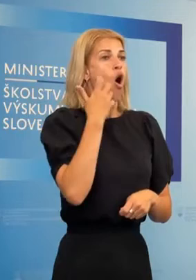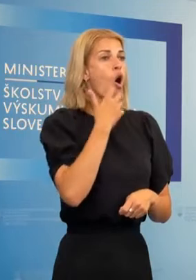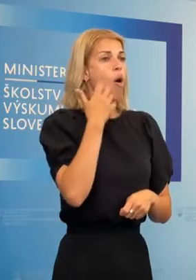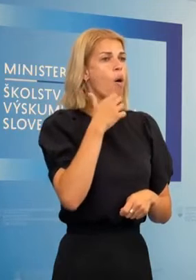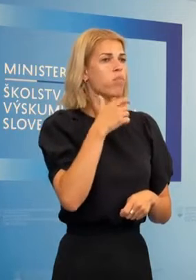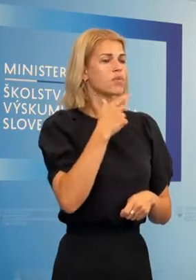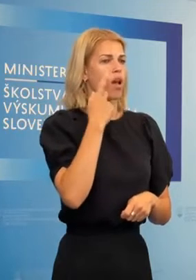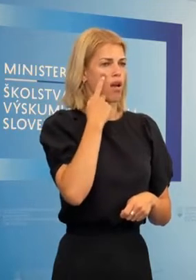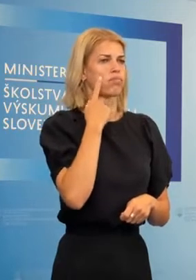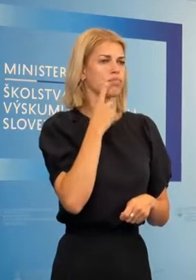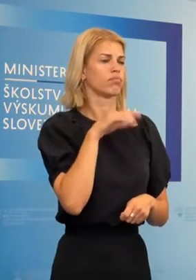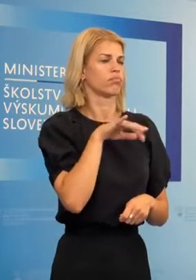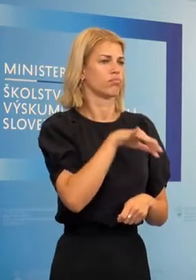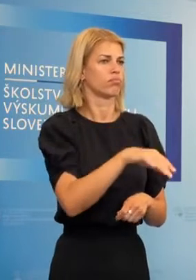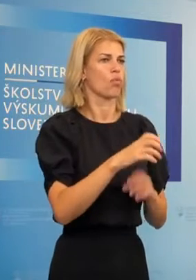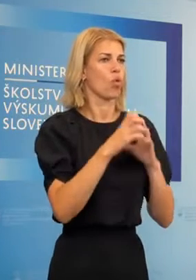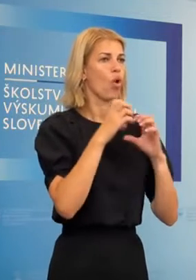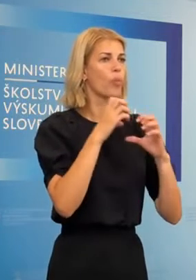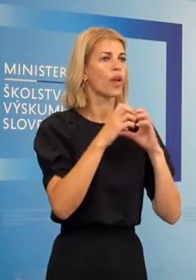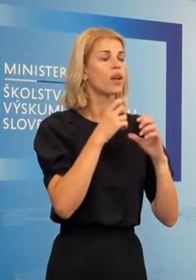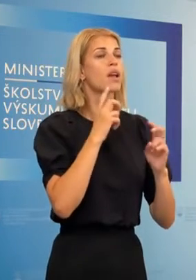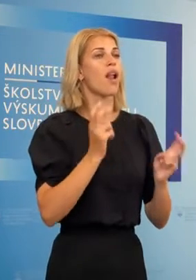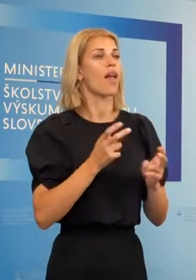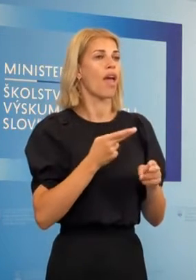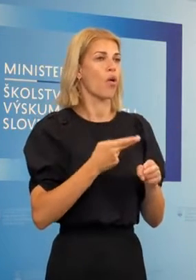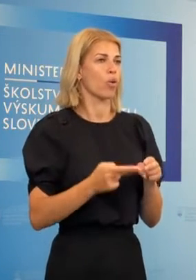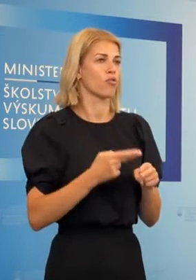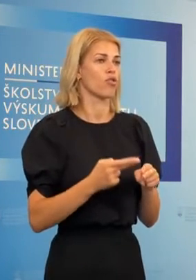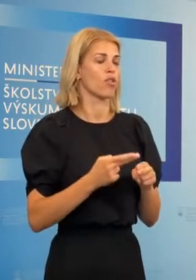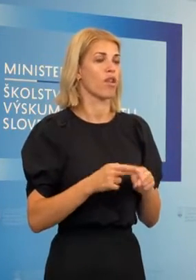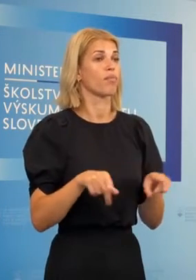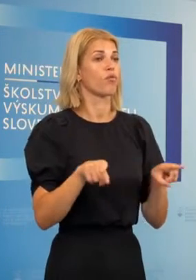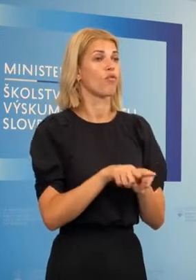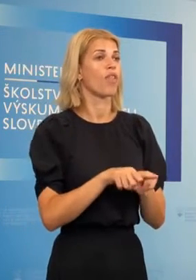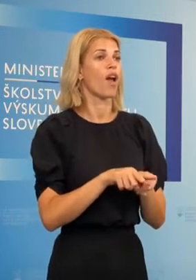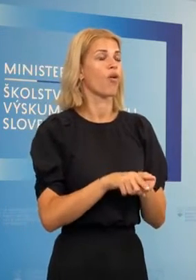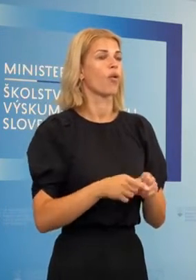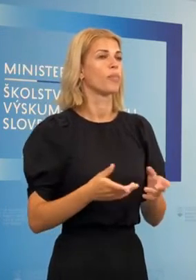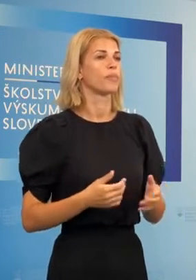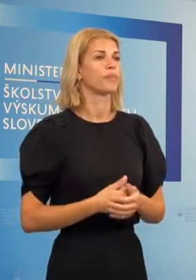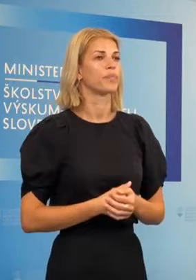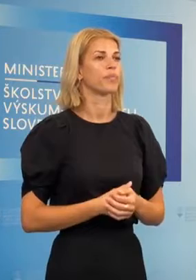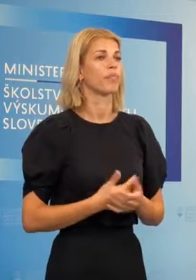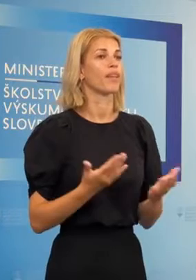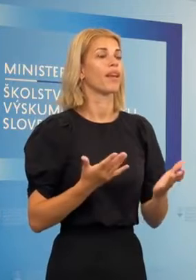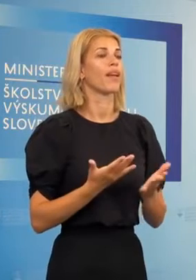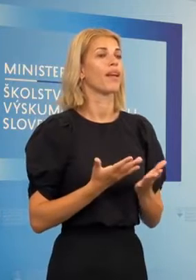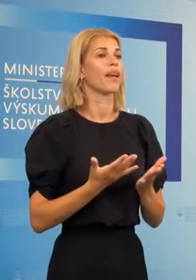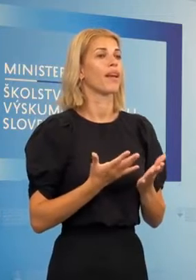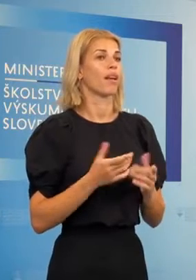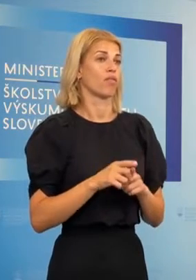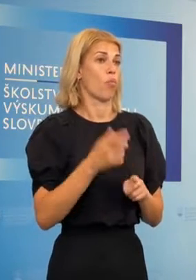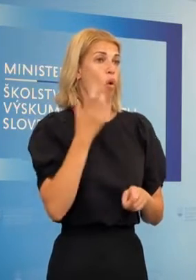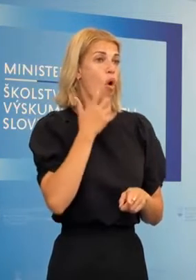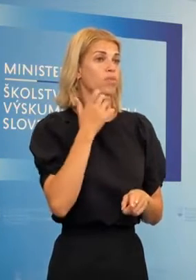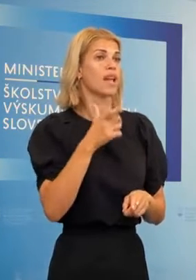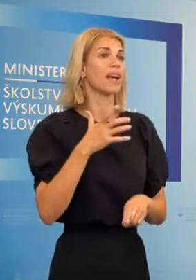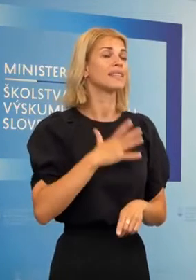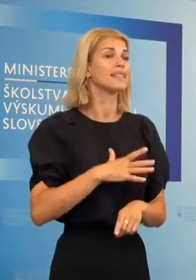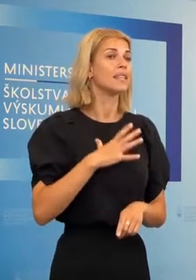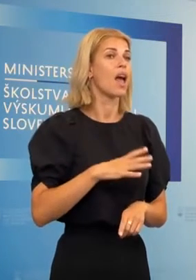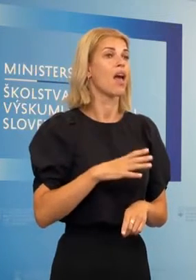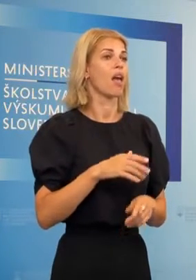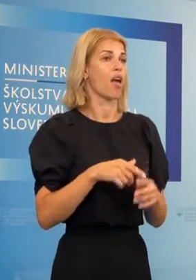veľmi intenzívne komunikujú a hľadajú riešenia, čiže aj tam, kde možno to chcenie obce samozprávi